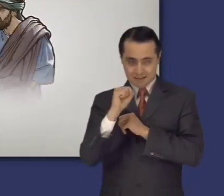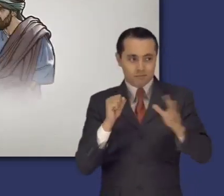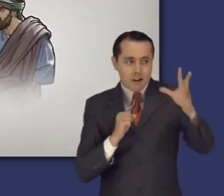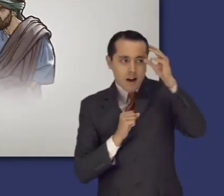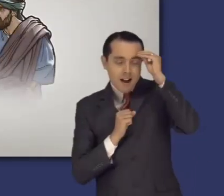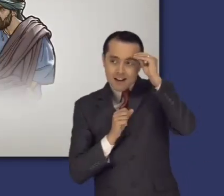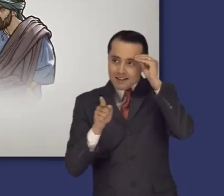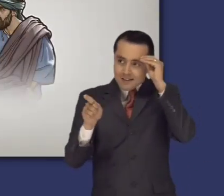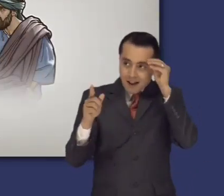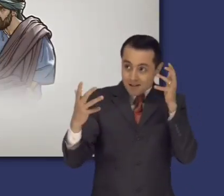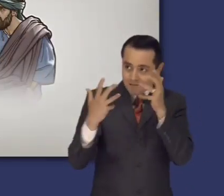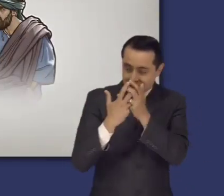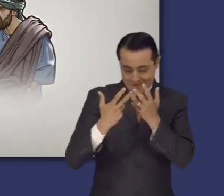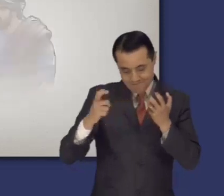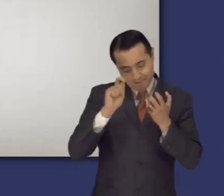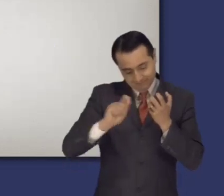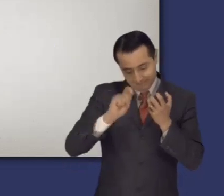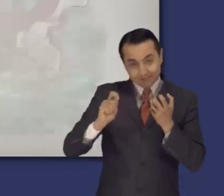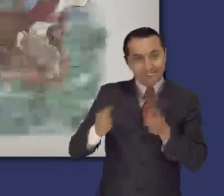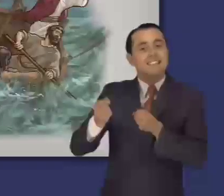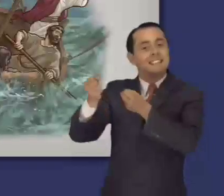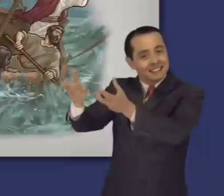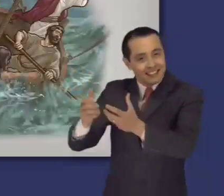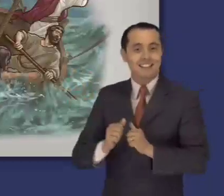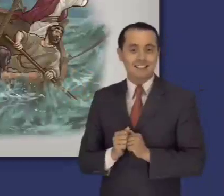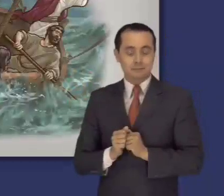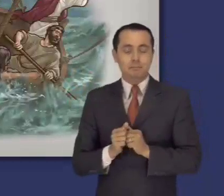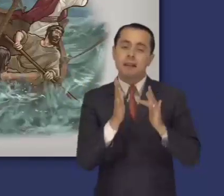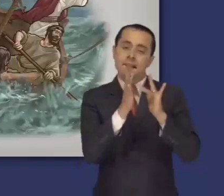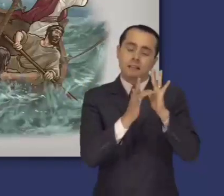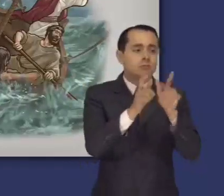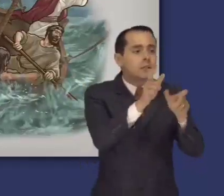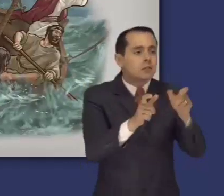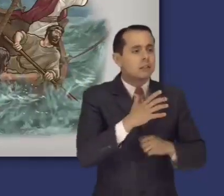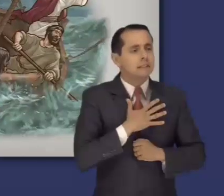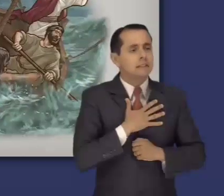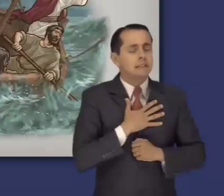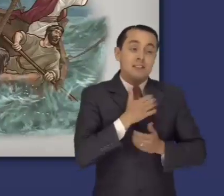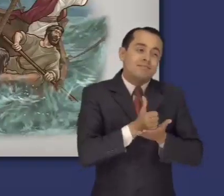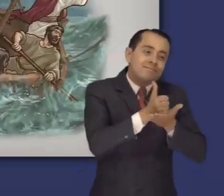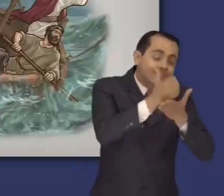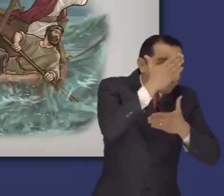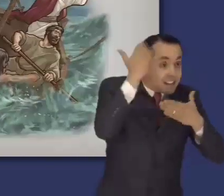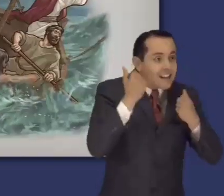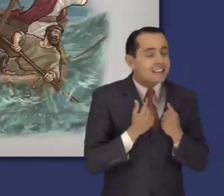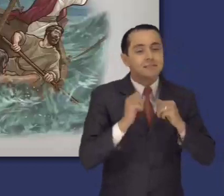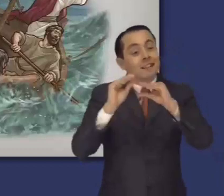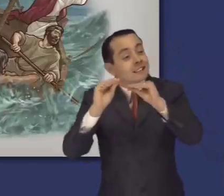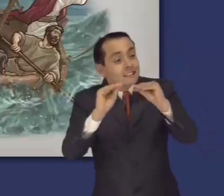Seguramente, mucha de la información la obtuvo de Pedro, quien fue testigo ocular de casi todo lo que se narra en este evangelio.